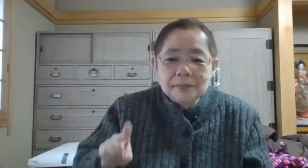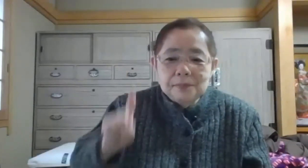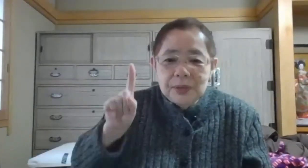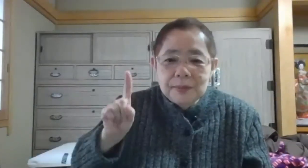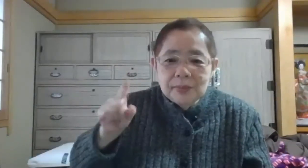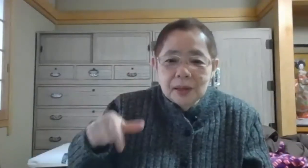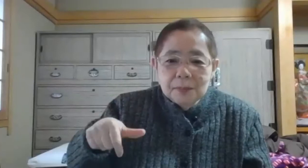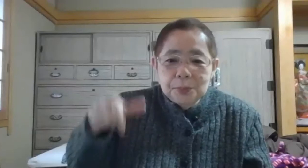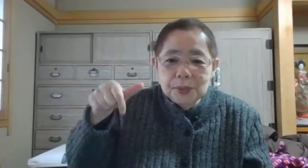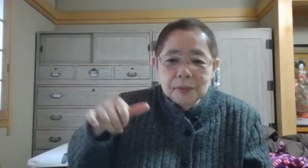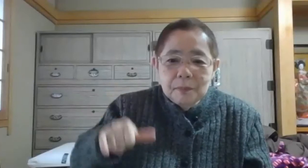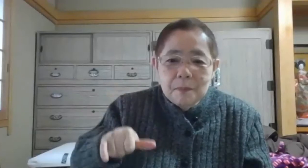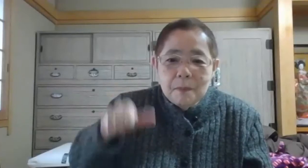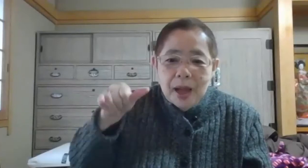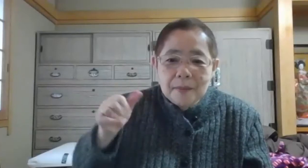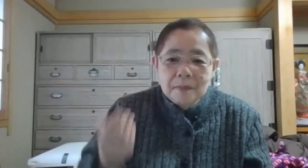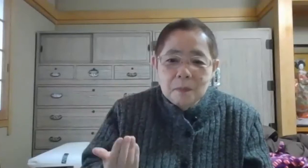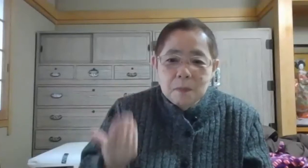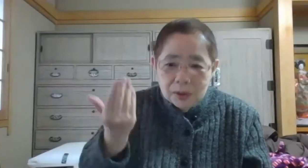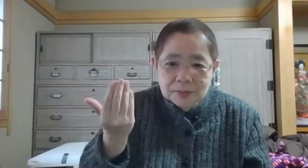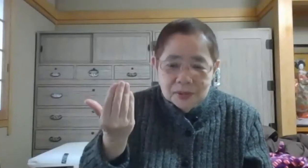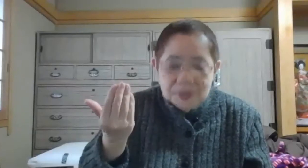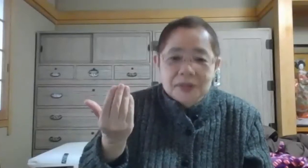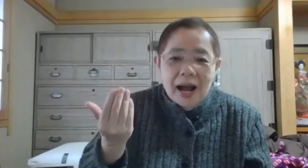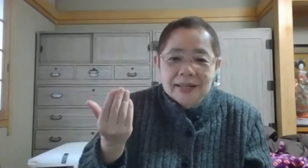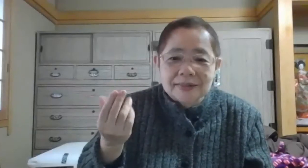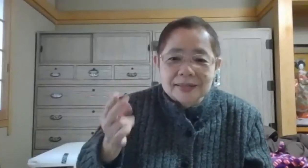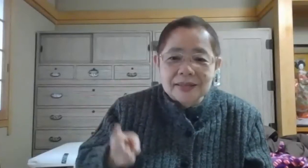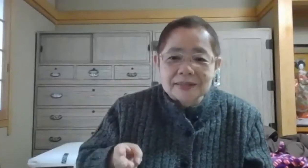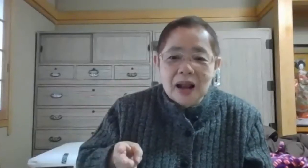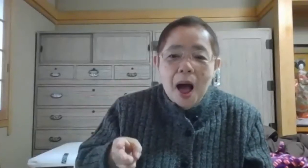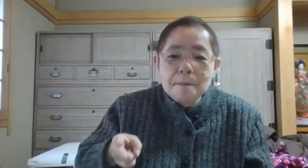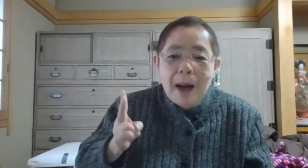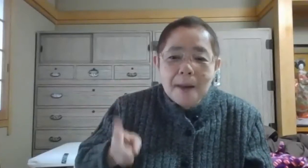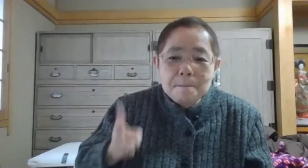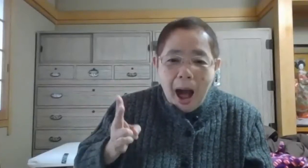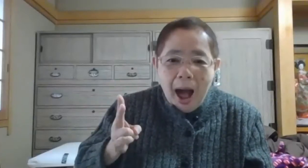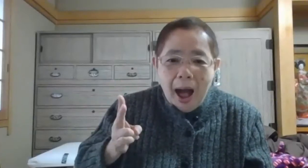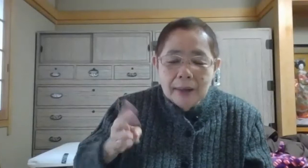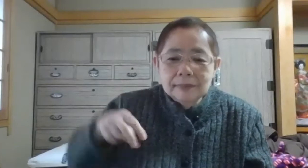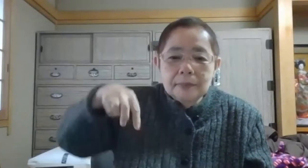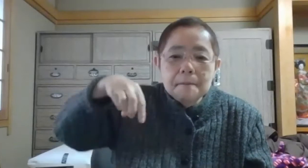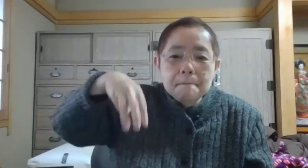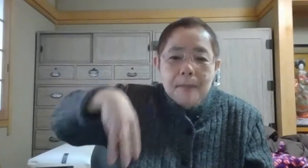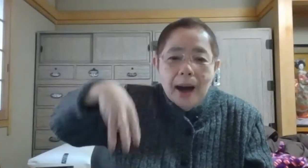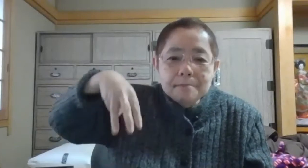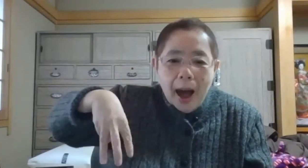ピはねるんですねって文字通りはねてくださいはいパパママ